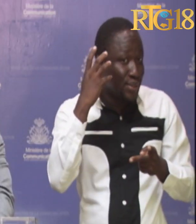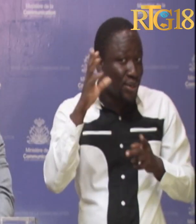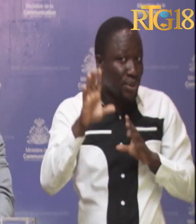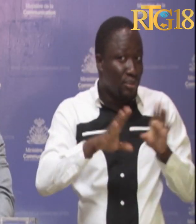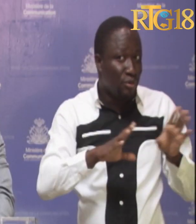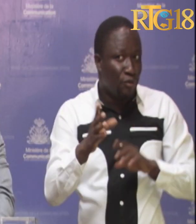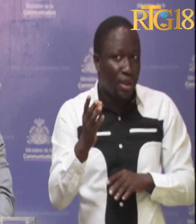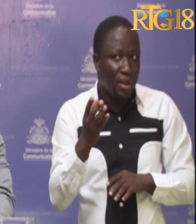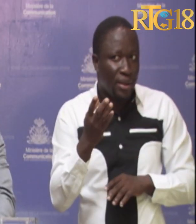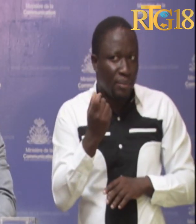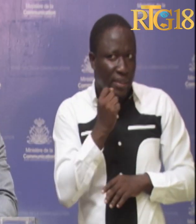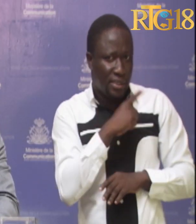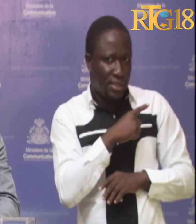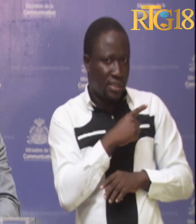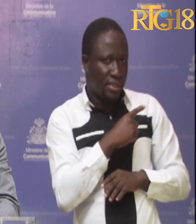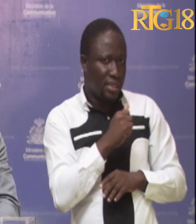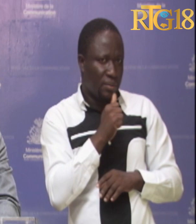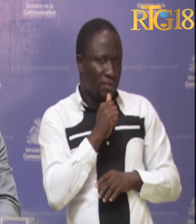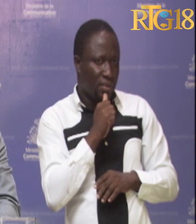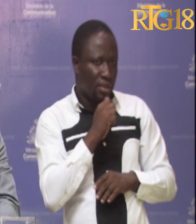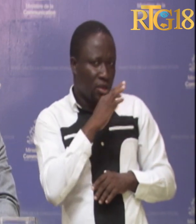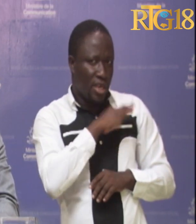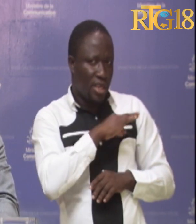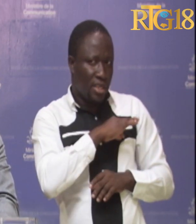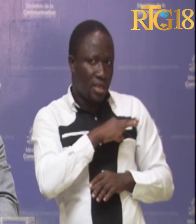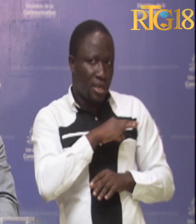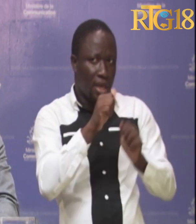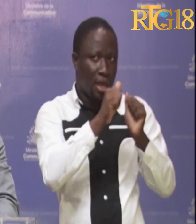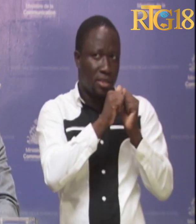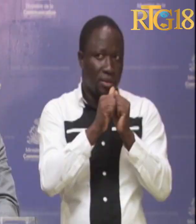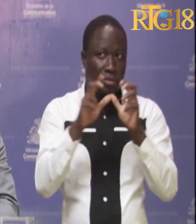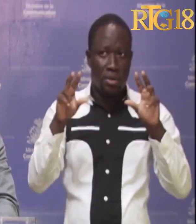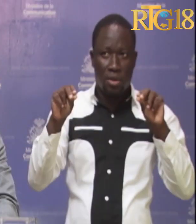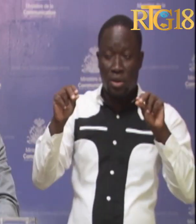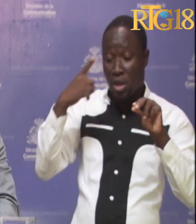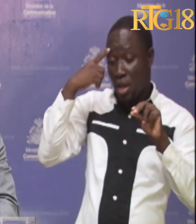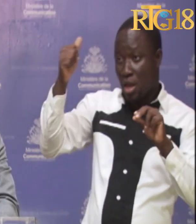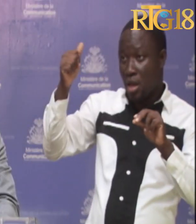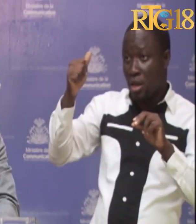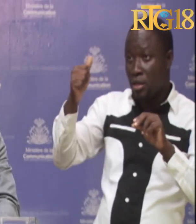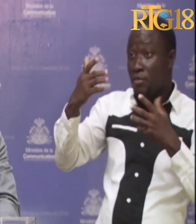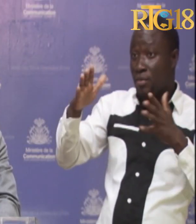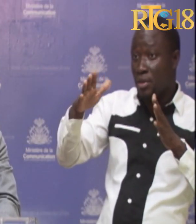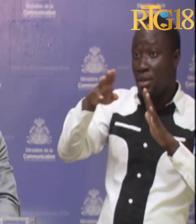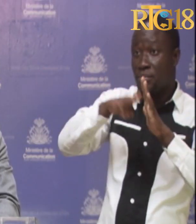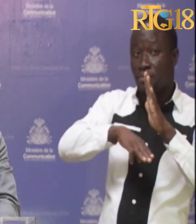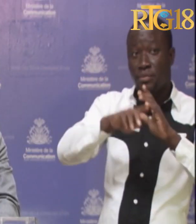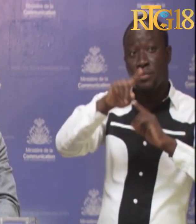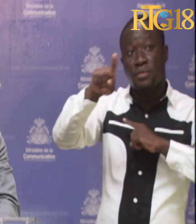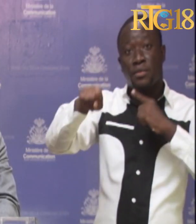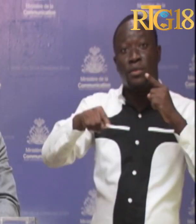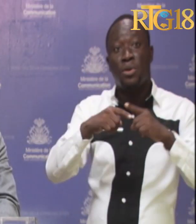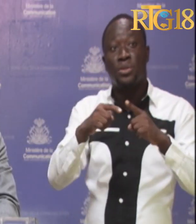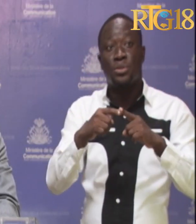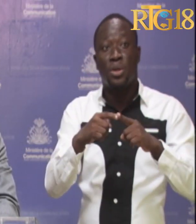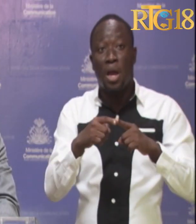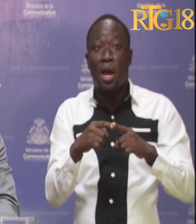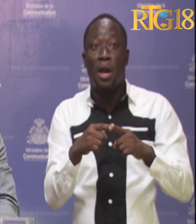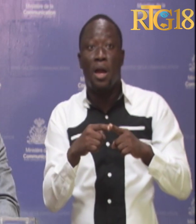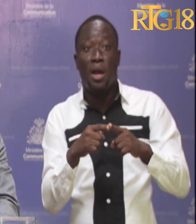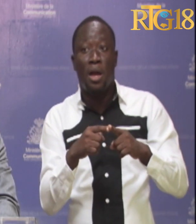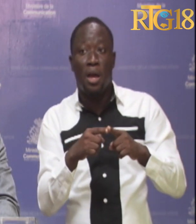exclusivement privées au dépend de l'intérêt général. Car, en définitive, lorsque les clivages